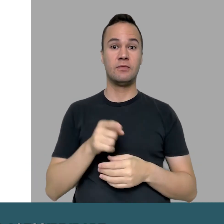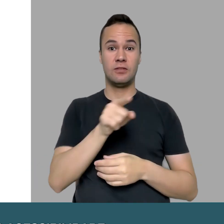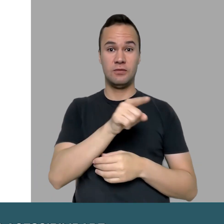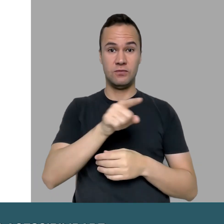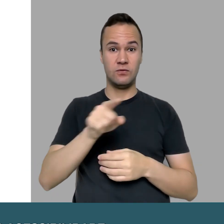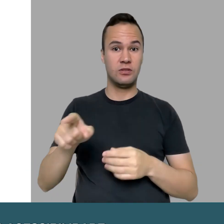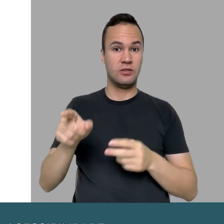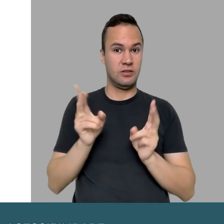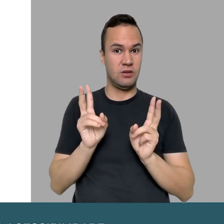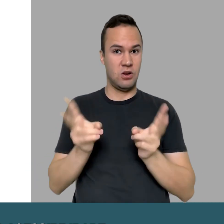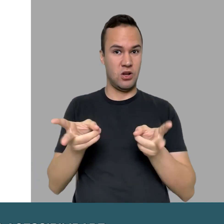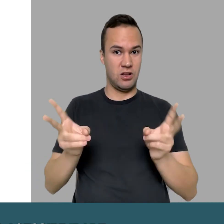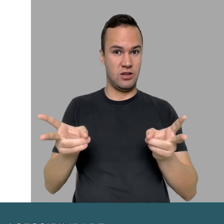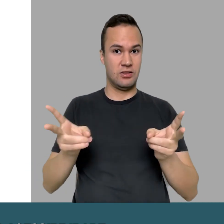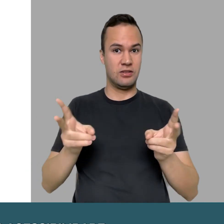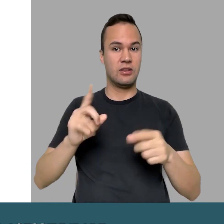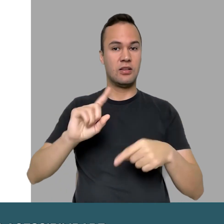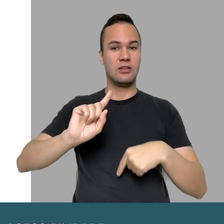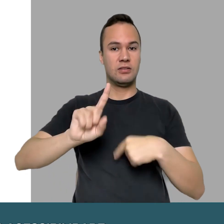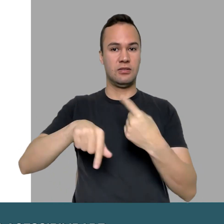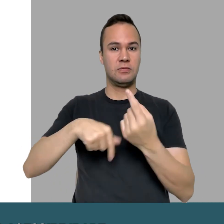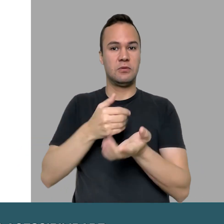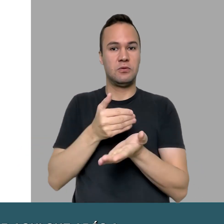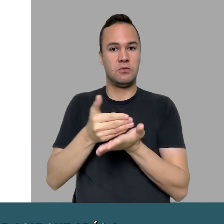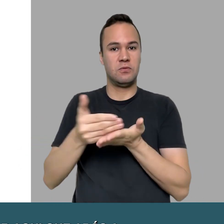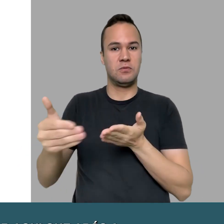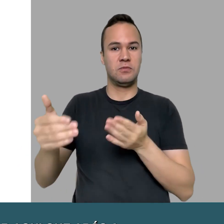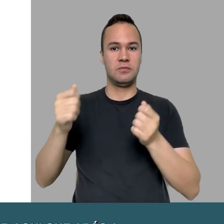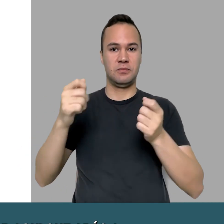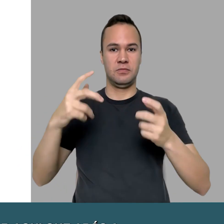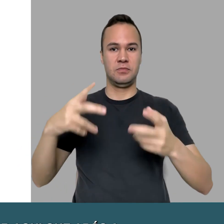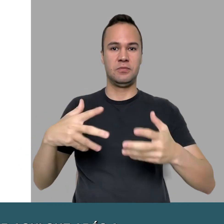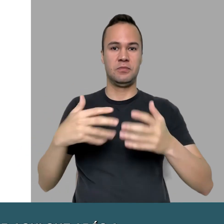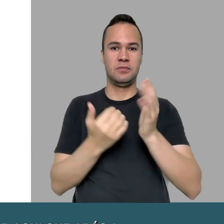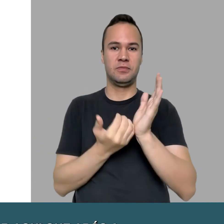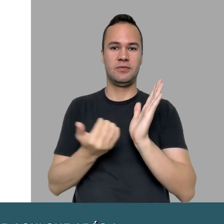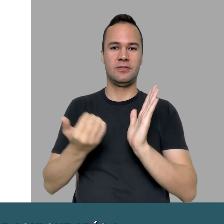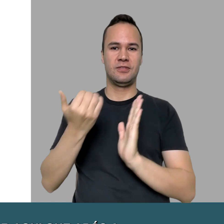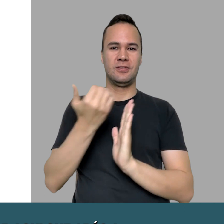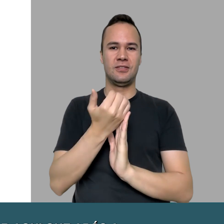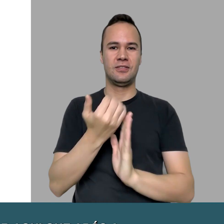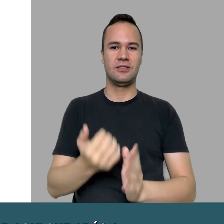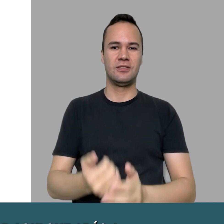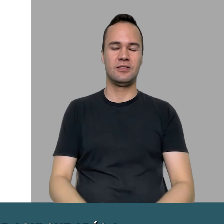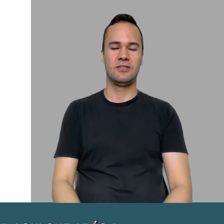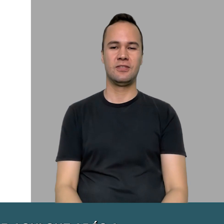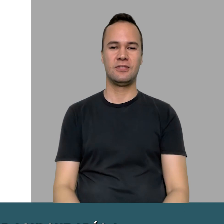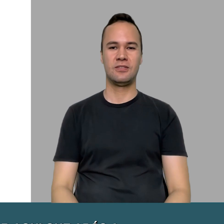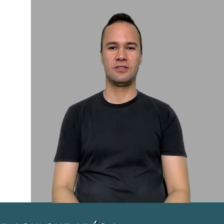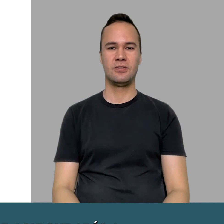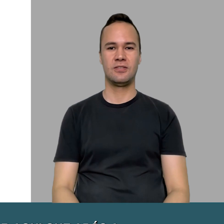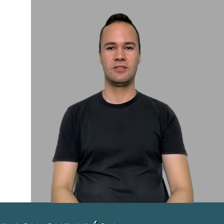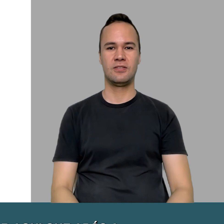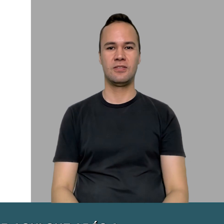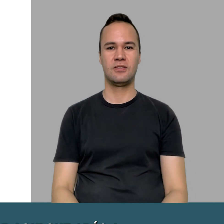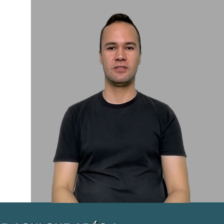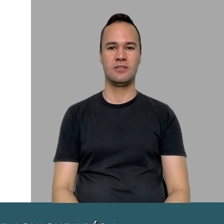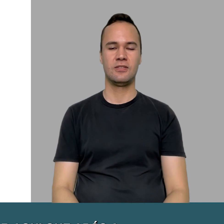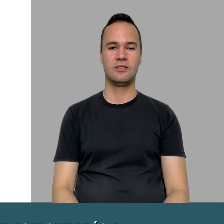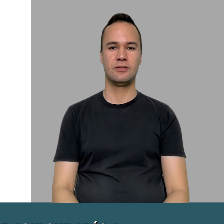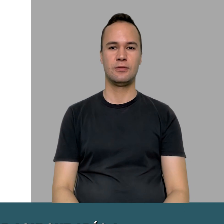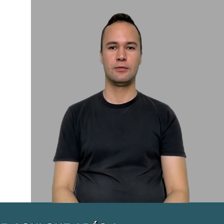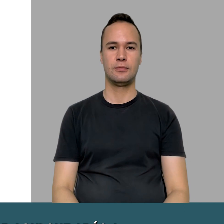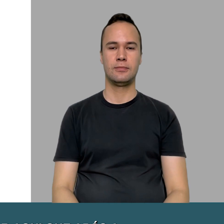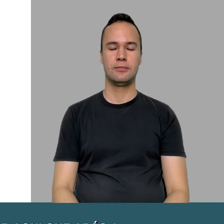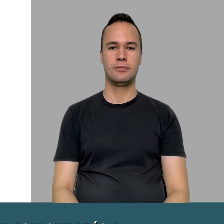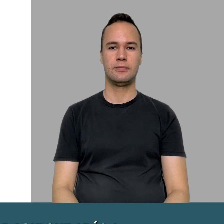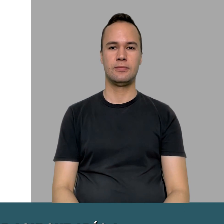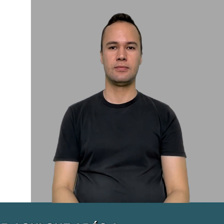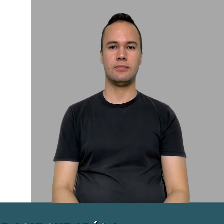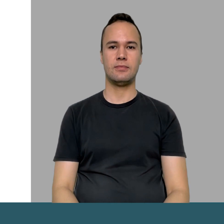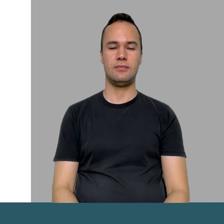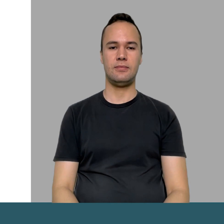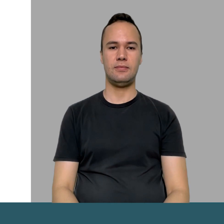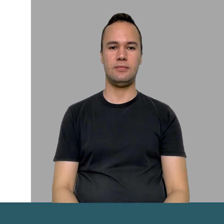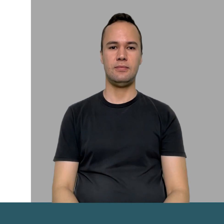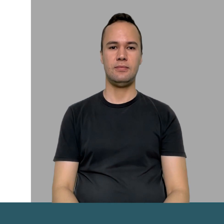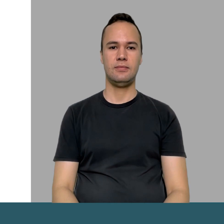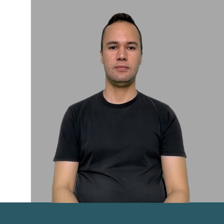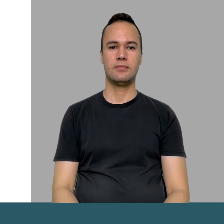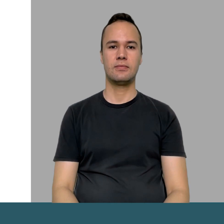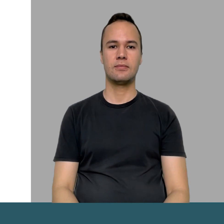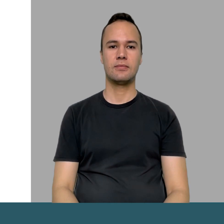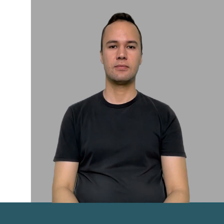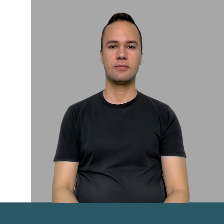acessibilidade em nosso município. Então fiquem por aqui que após a vinheta eu vou falar tudo sobre ela.